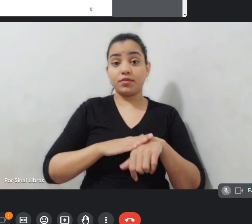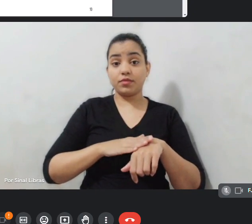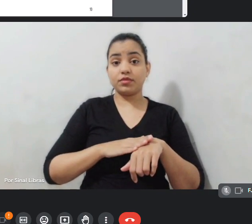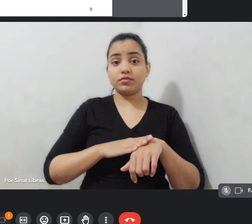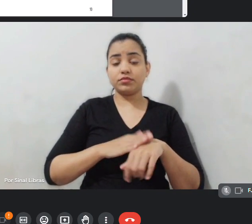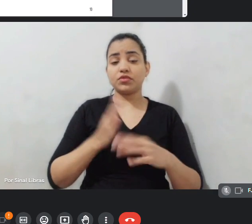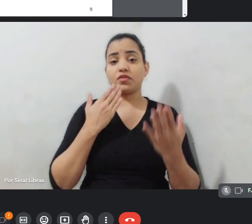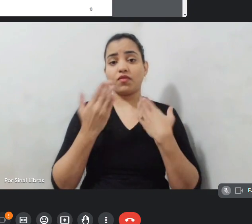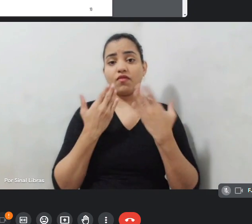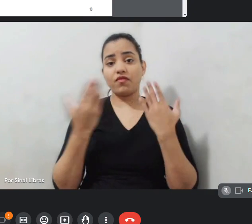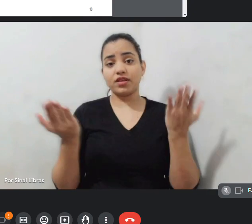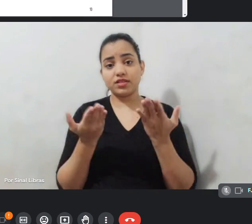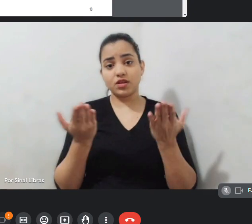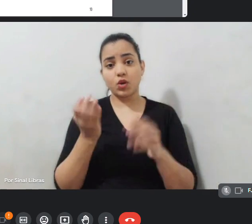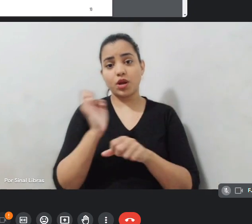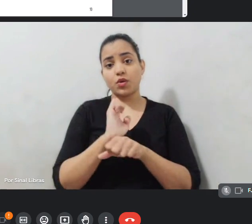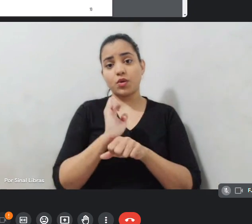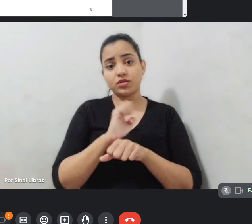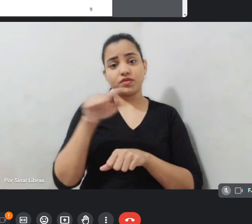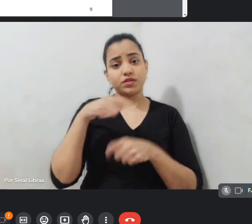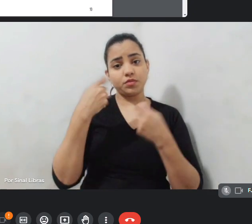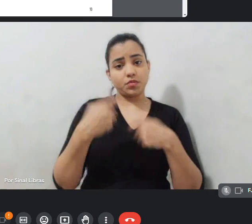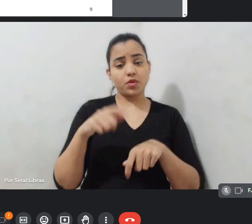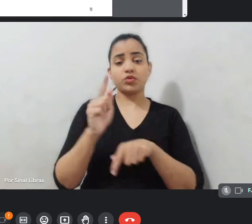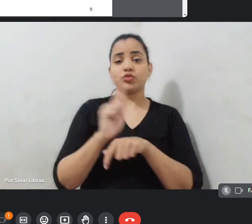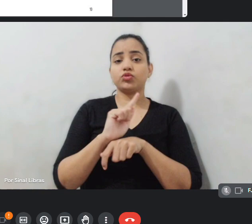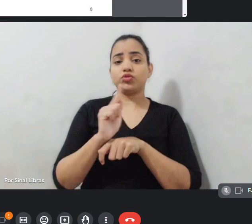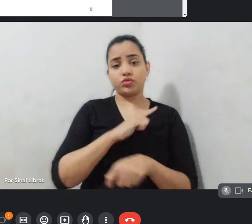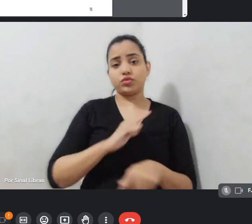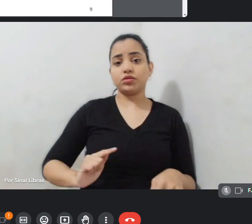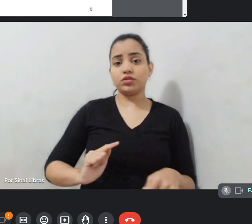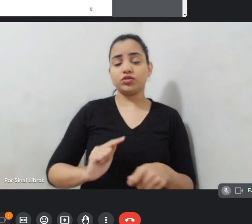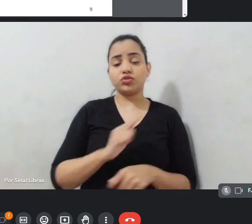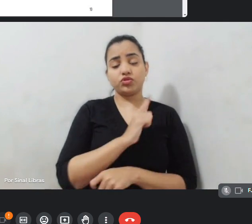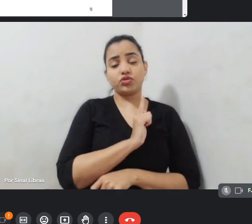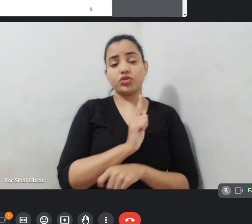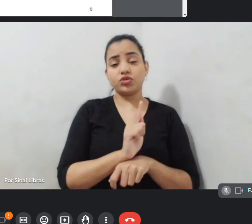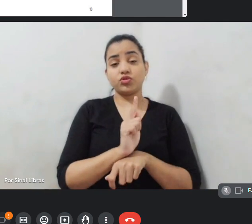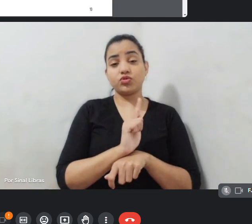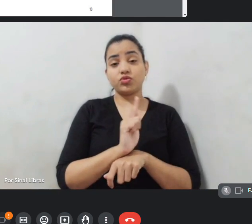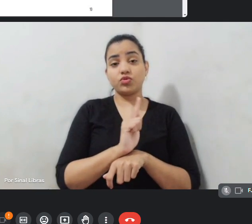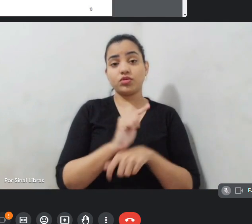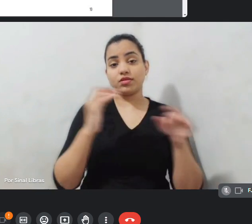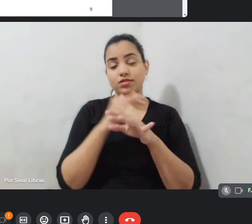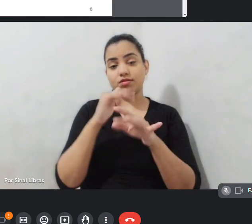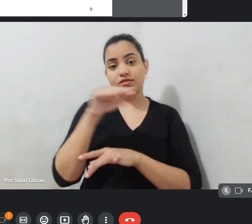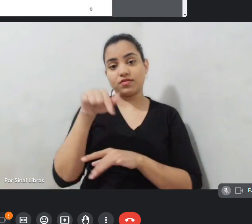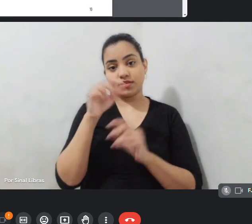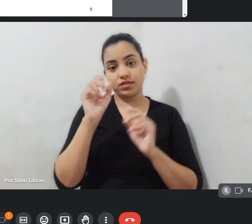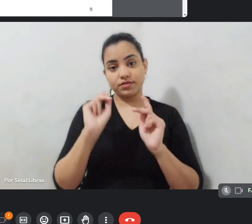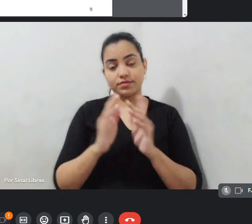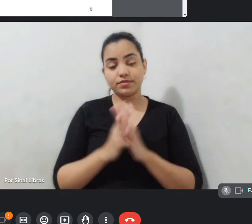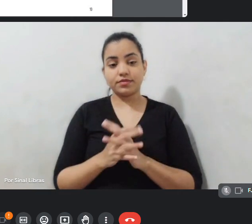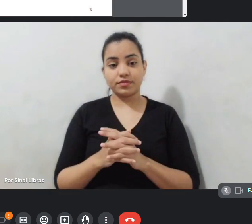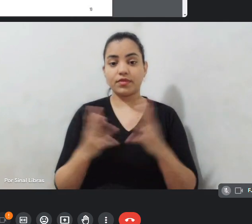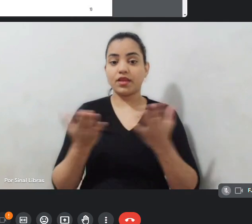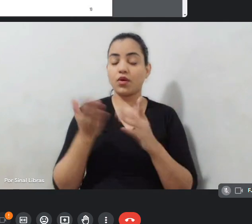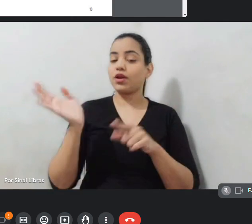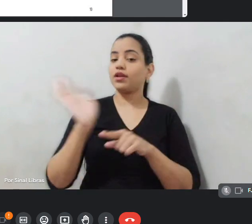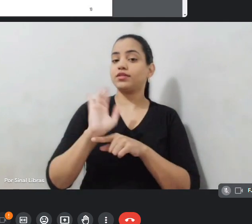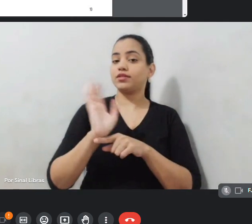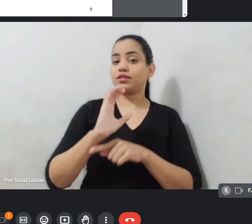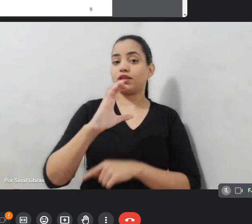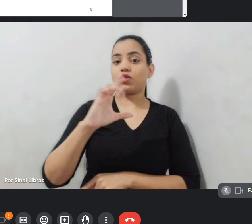com os gestores do município e de vocês. Ok? Então, aqui, para as sessões de cineclube também, o que é